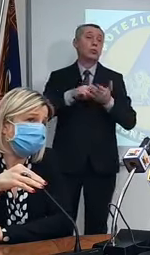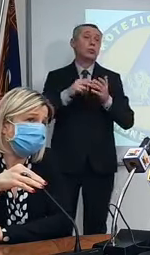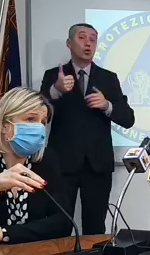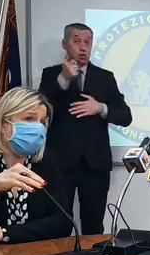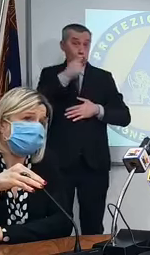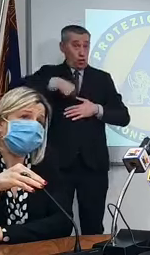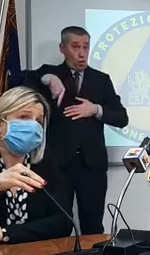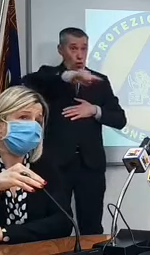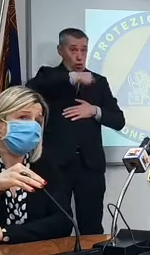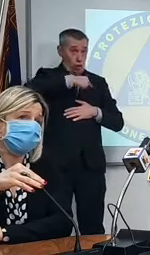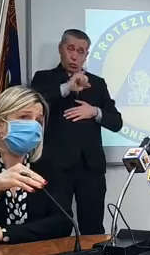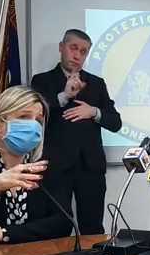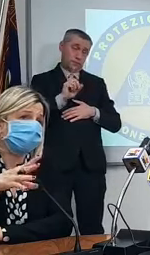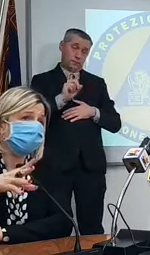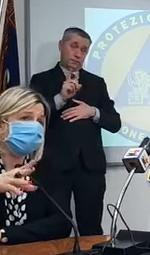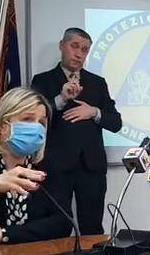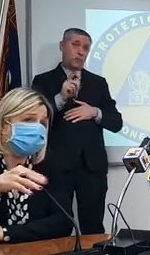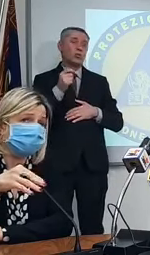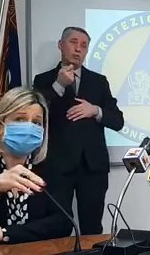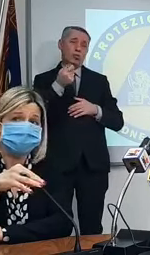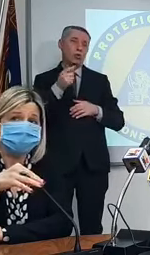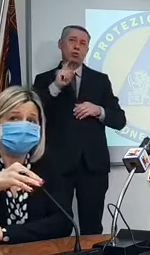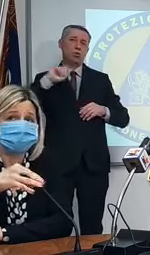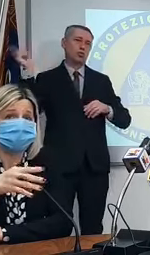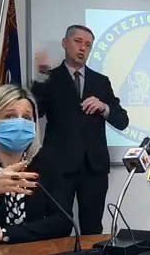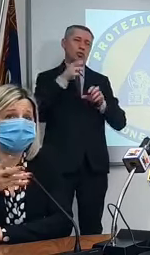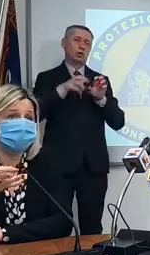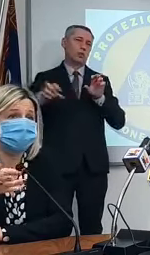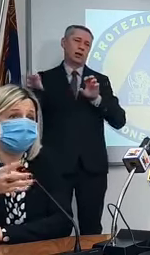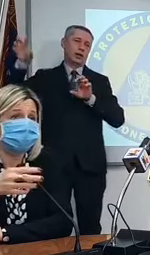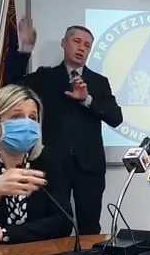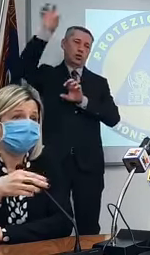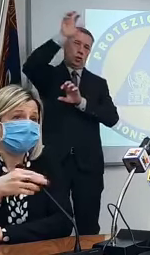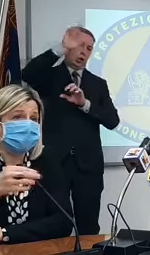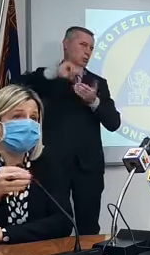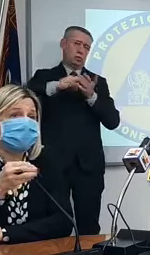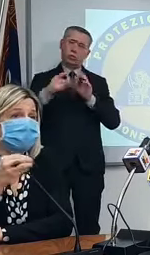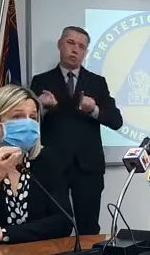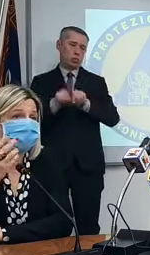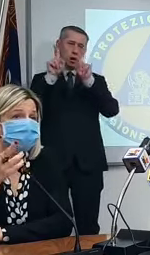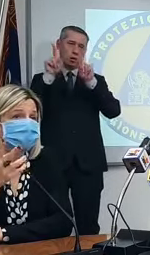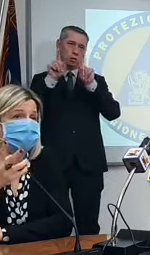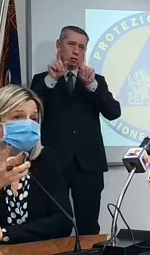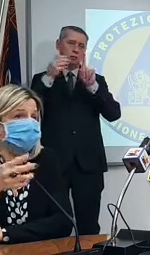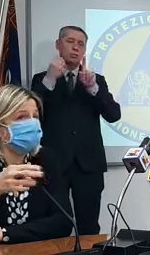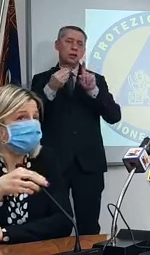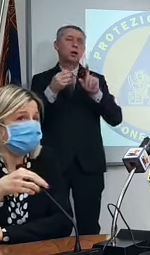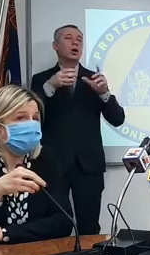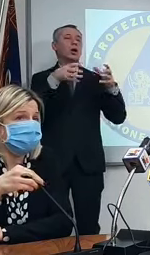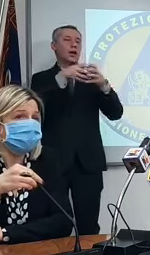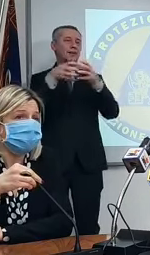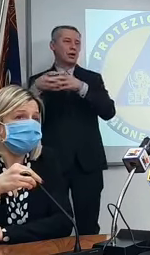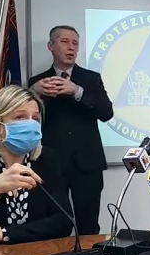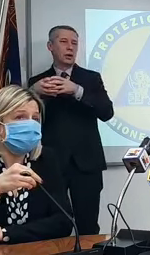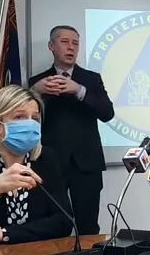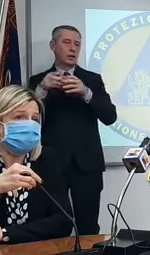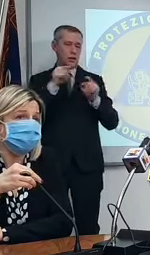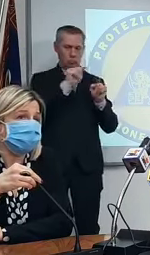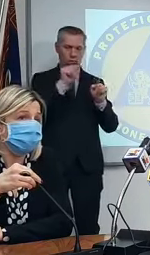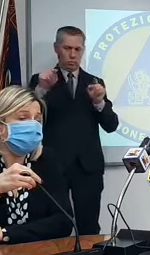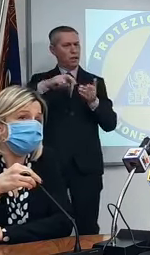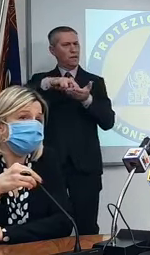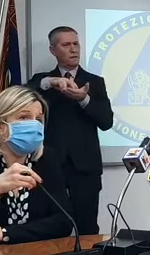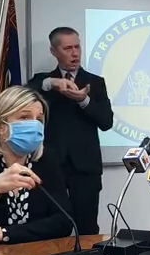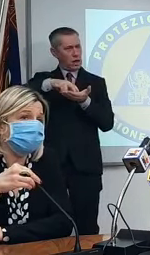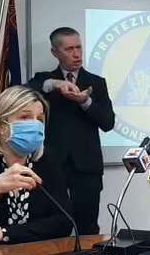confrontata con i miei colleghi ce l'hanno un po' le regioni perché purtroppo nelle categorie dei cosiddetti fragili ci